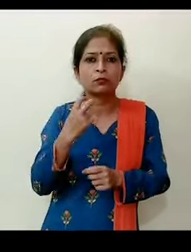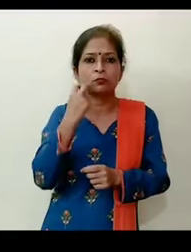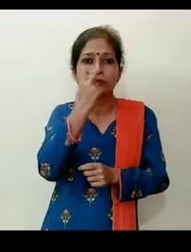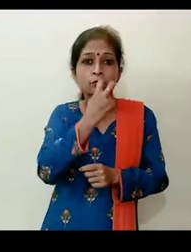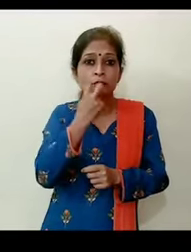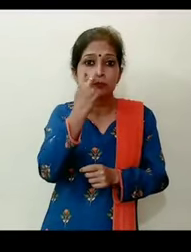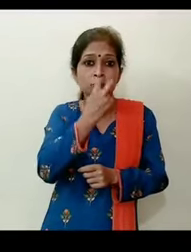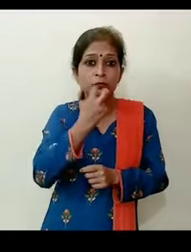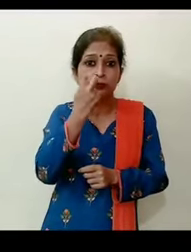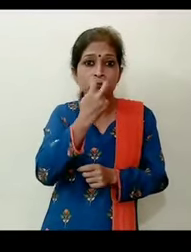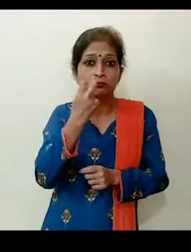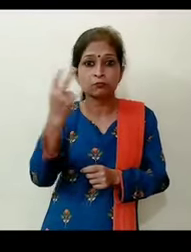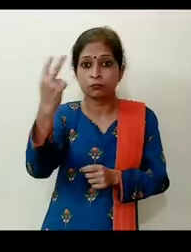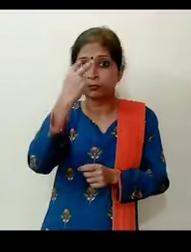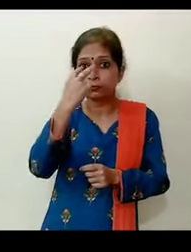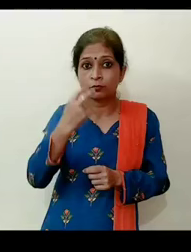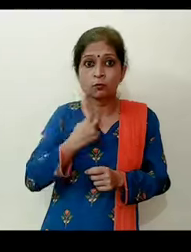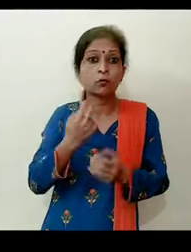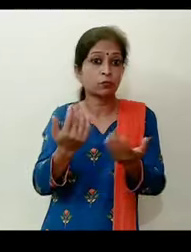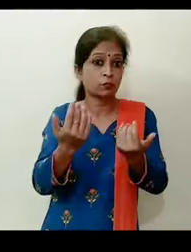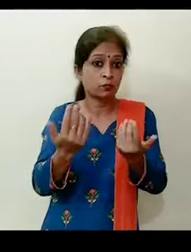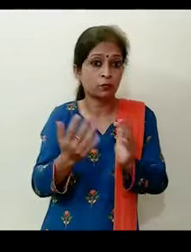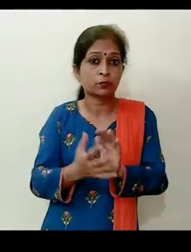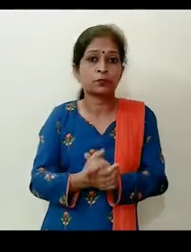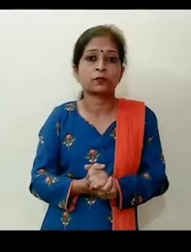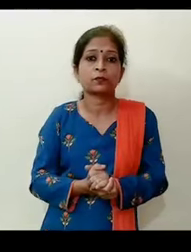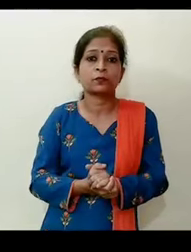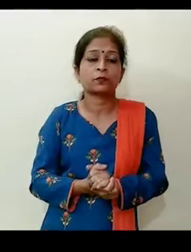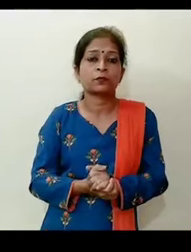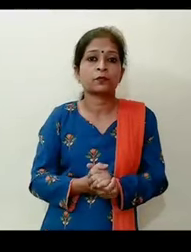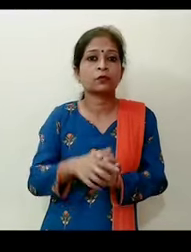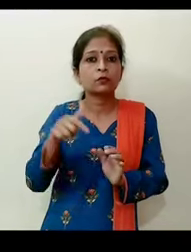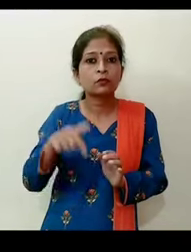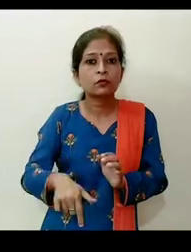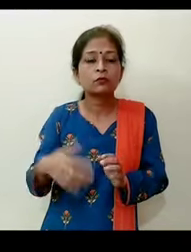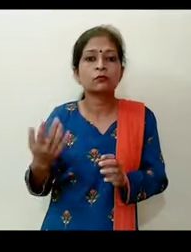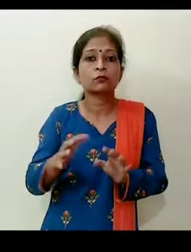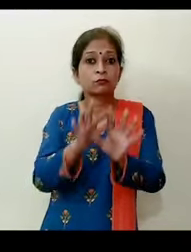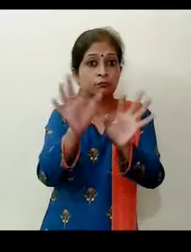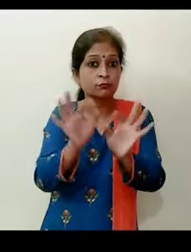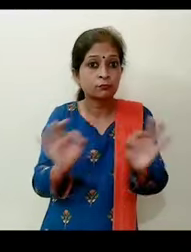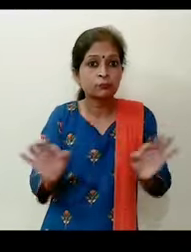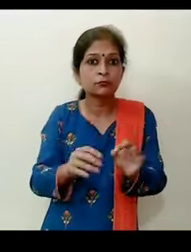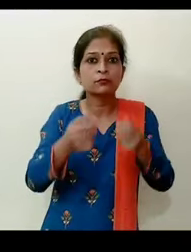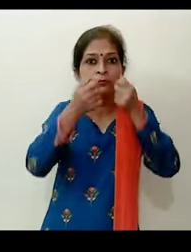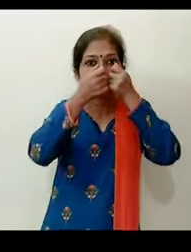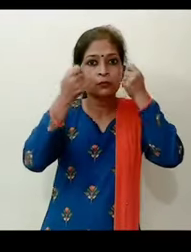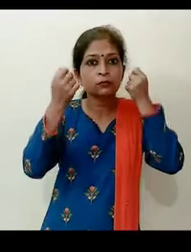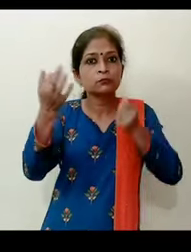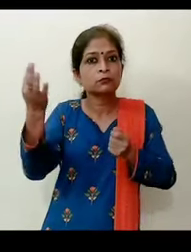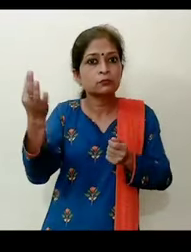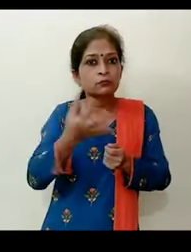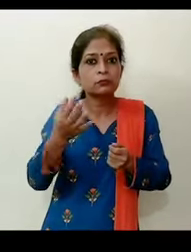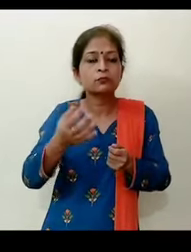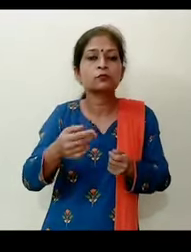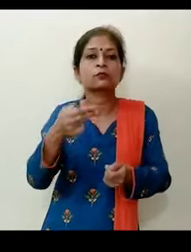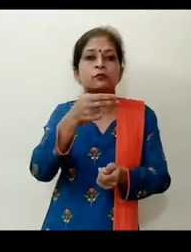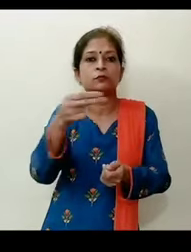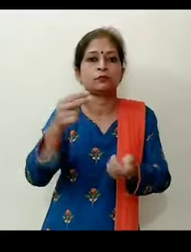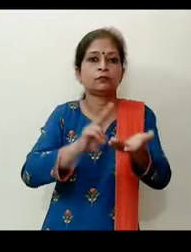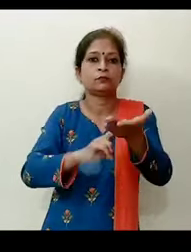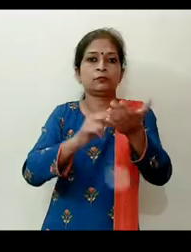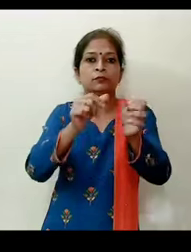स्किल्स यह लिप रिडिंग स्किल्स को देखा जा सकेगा तो तयार किया लिया एक ऐसा मास्क जिसे हमने कहा नयन